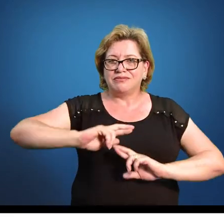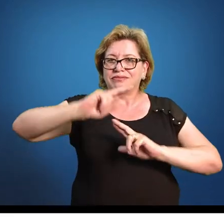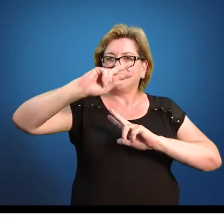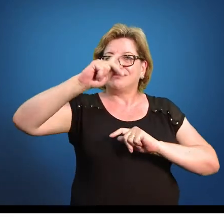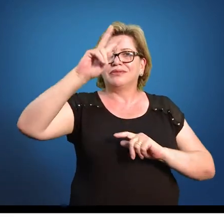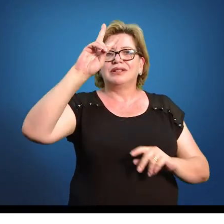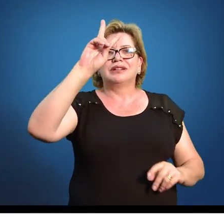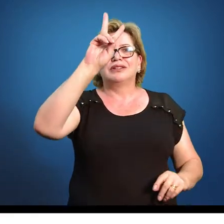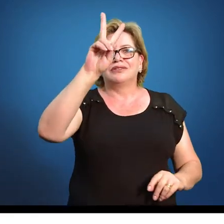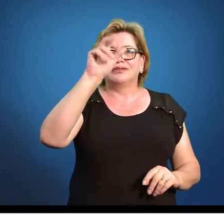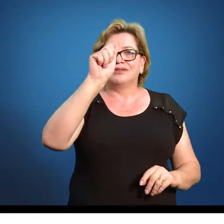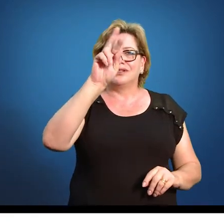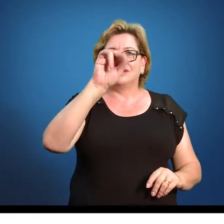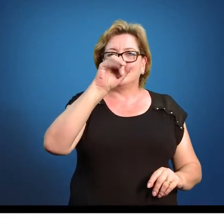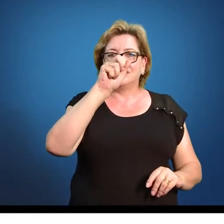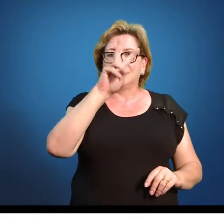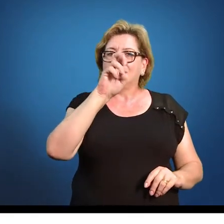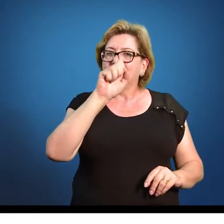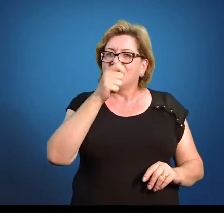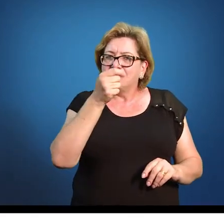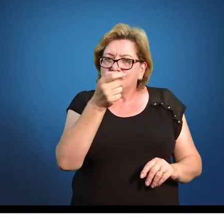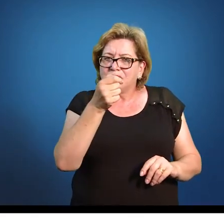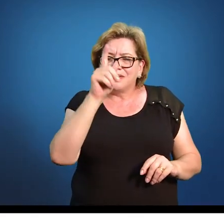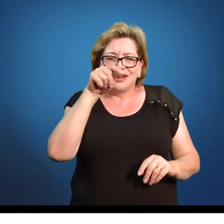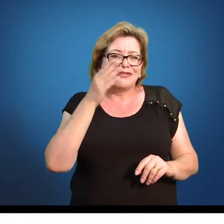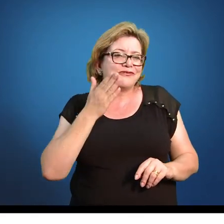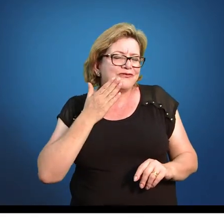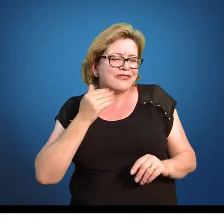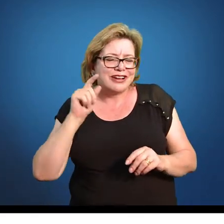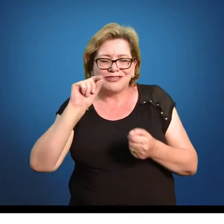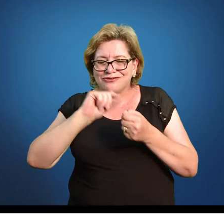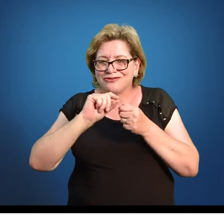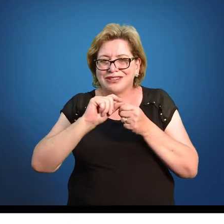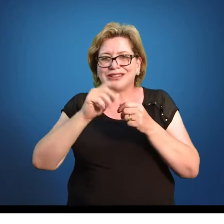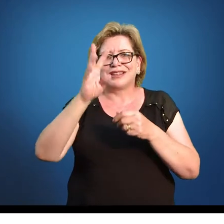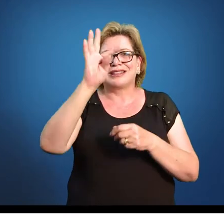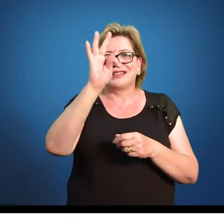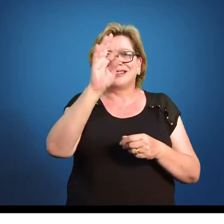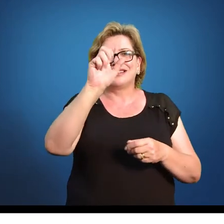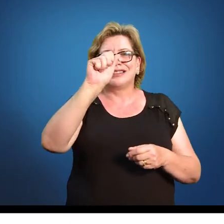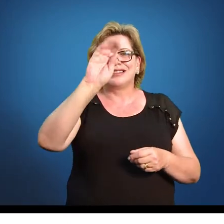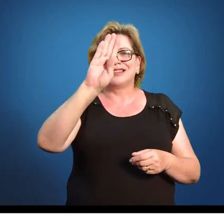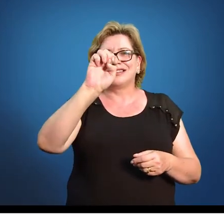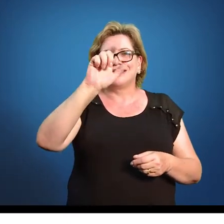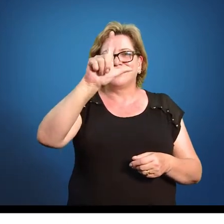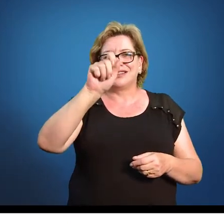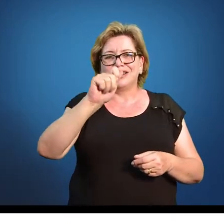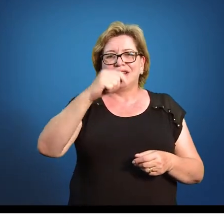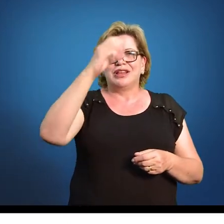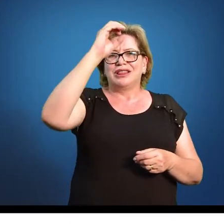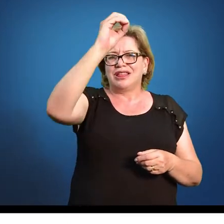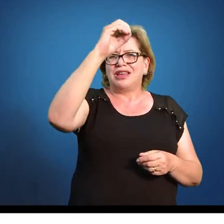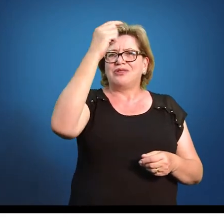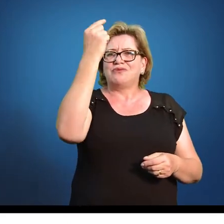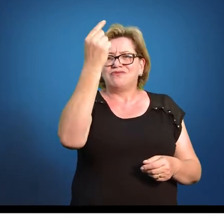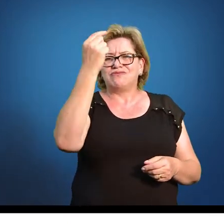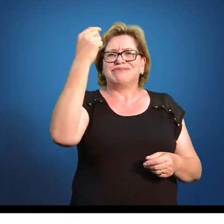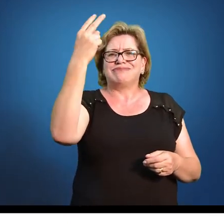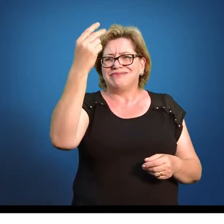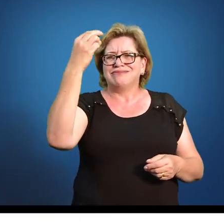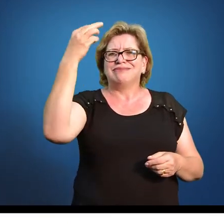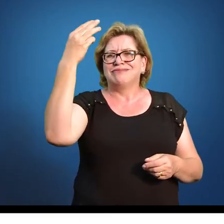a gente tem, não é grande. Então, é fácil a gente construir essa tabela aqui. Nenhum filho, um filho, dois, três,